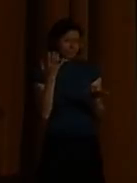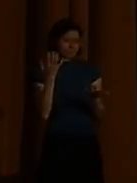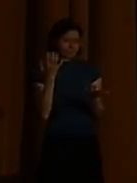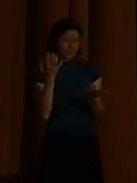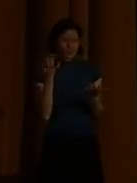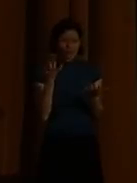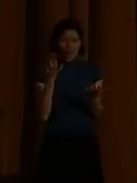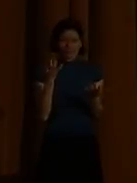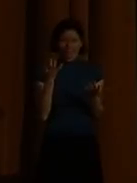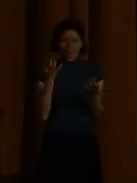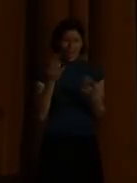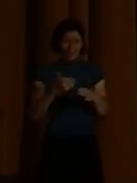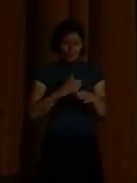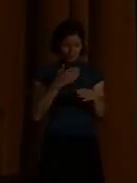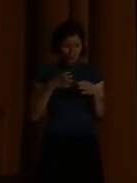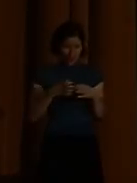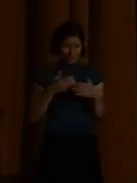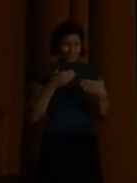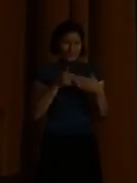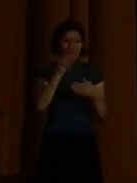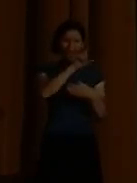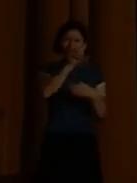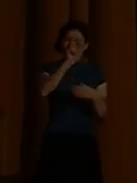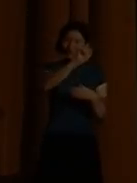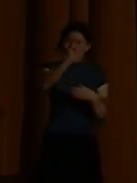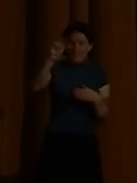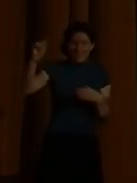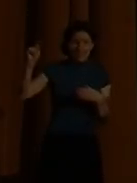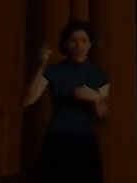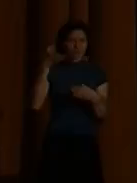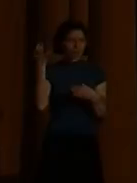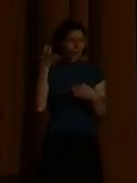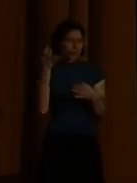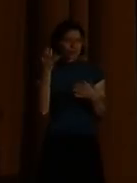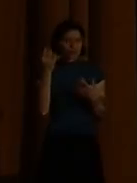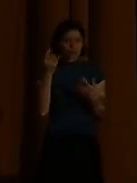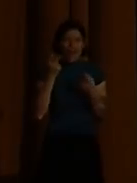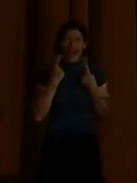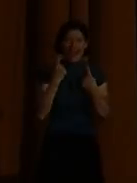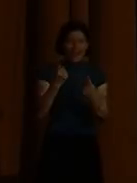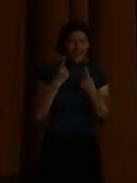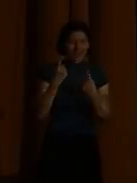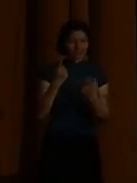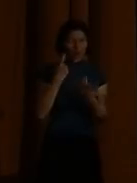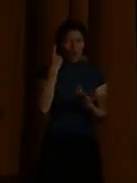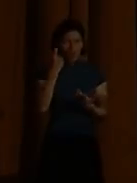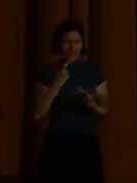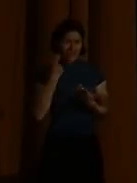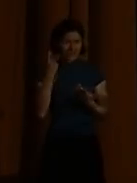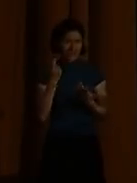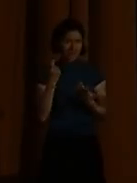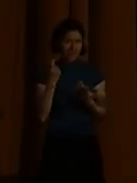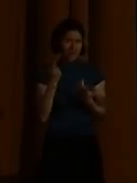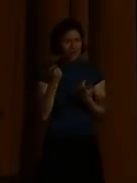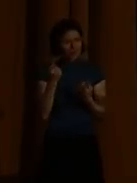Ich weiß nicht, ob Sie den Index für Inklusion kennen. Ist das etwas Bekanntes hier? Ich